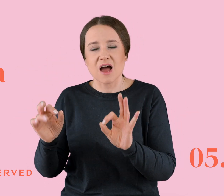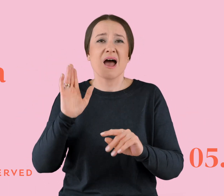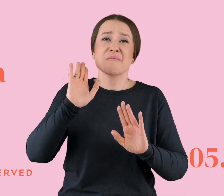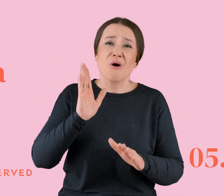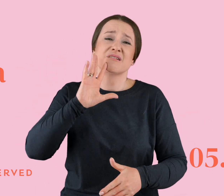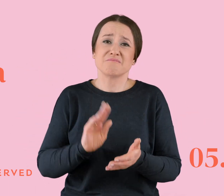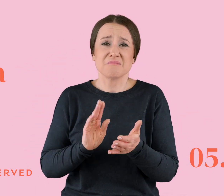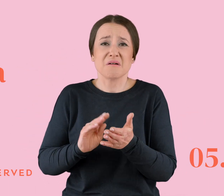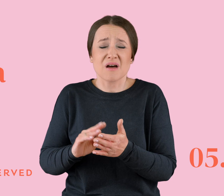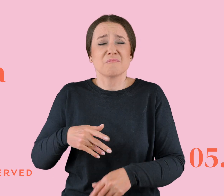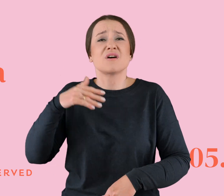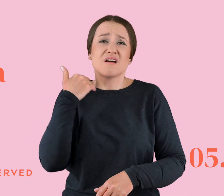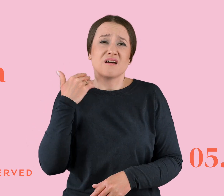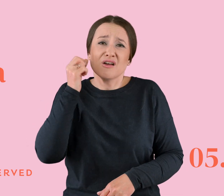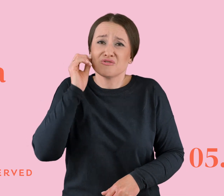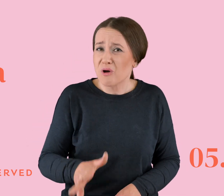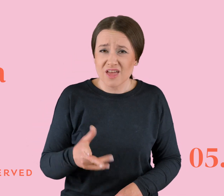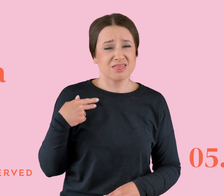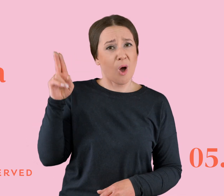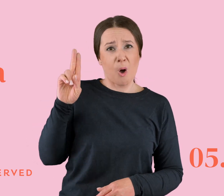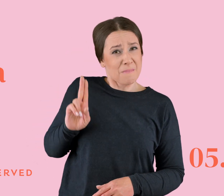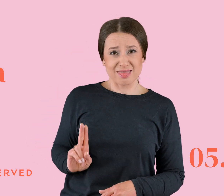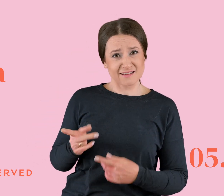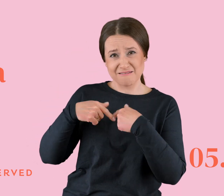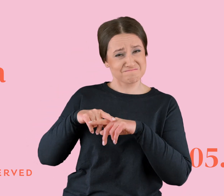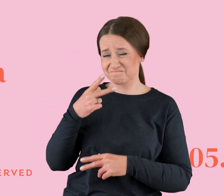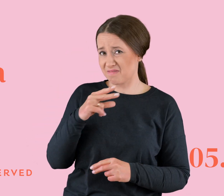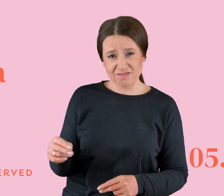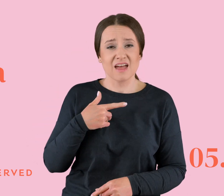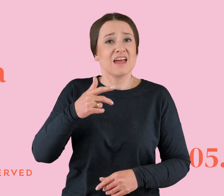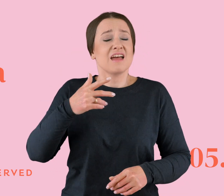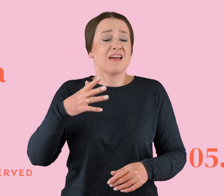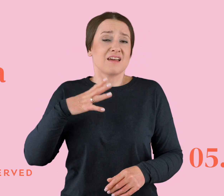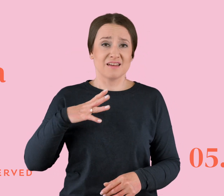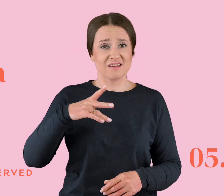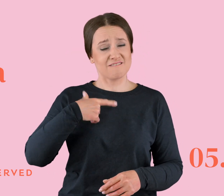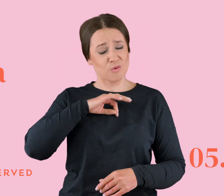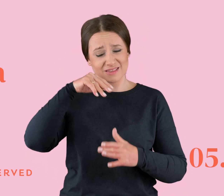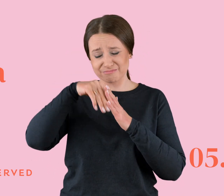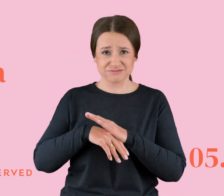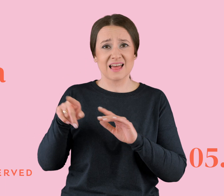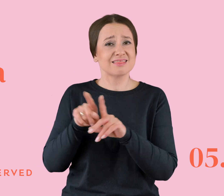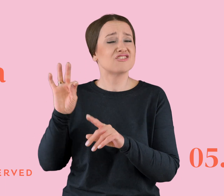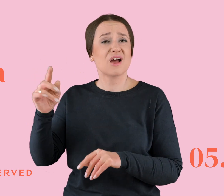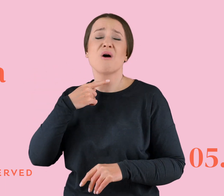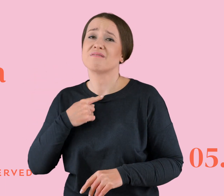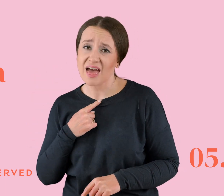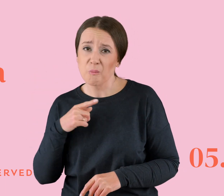chlał dzień w dzień, nie dotrzymywał ani jednej obietnicy. Zbyt niskie poczucie własnej wartości, jego problemy i jego nałogi doprowadziły do tego,